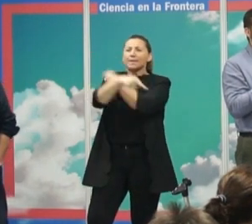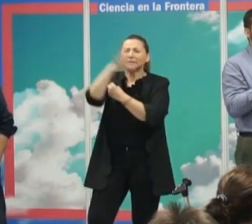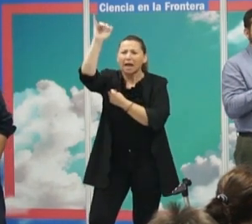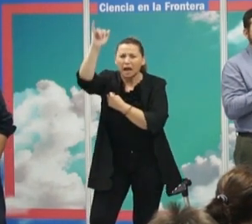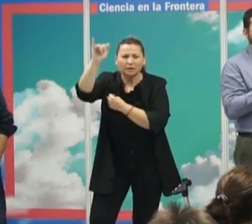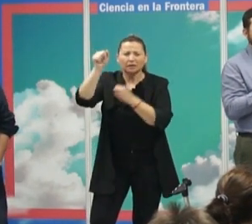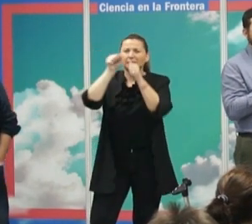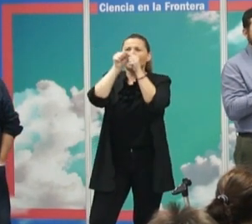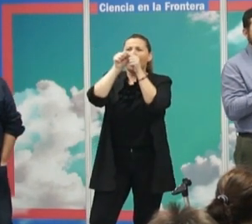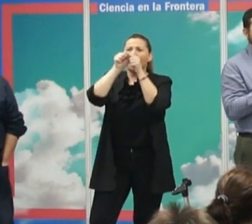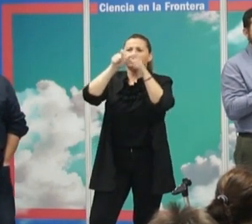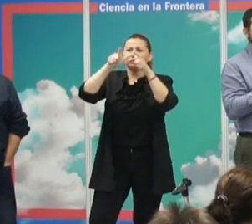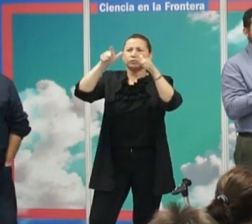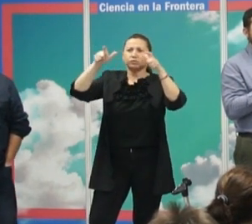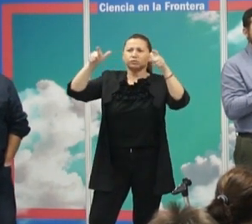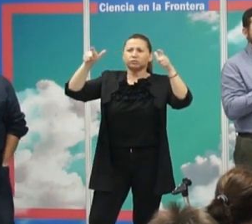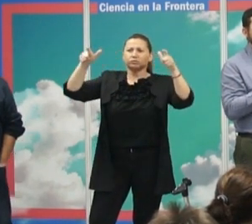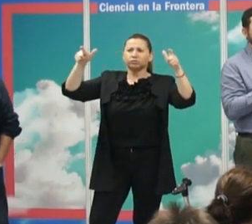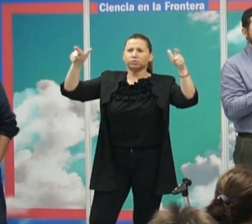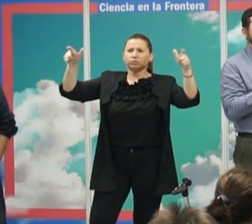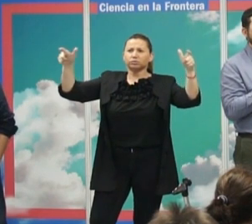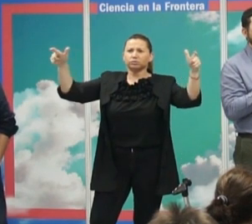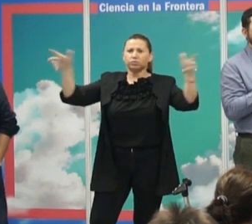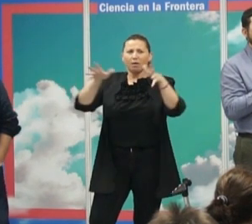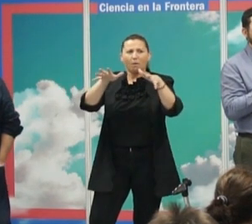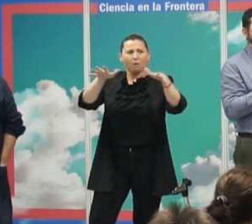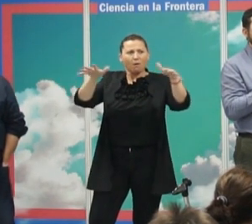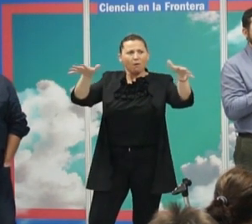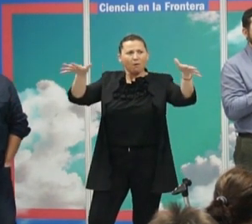si va expandiendo conforme se va expandiendo